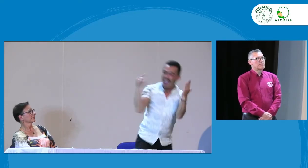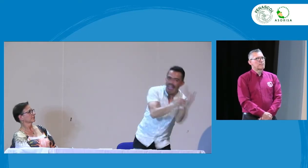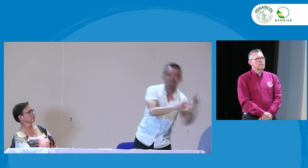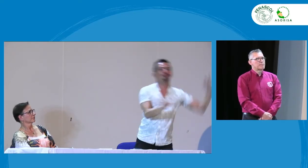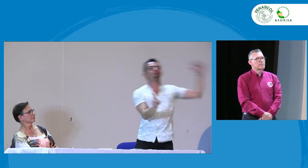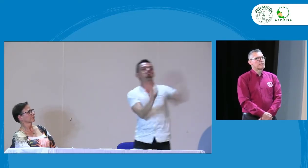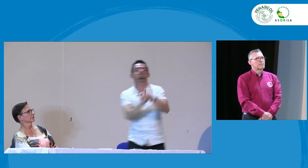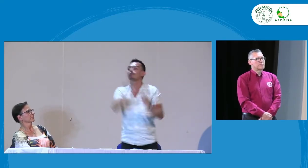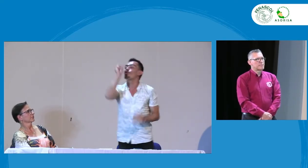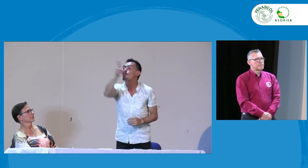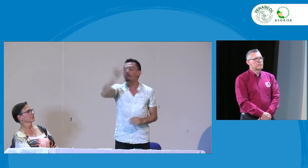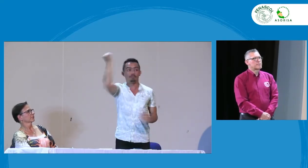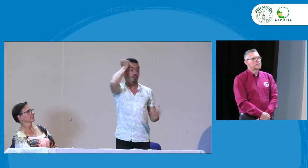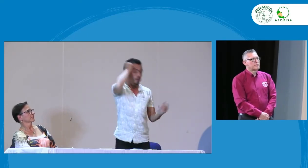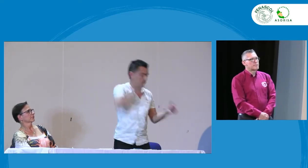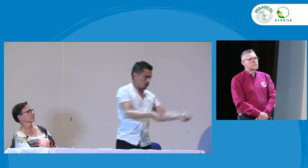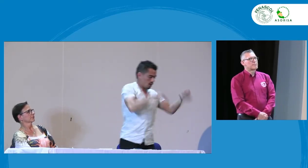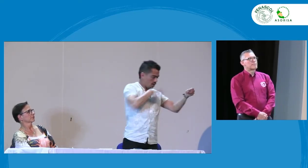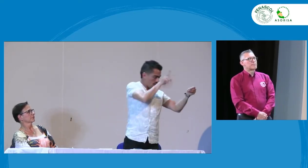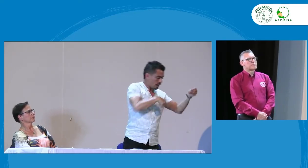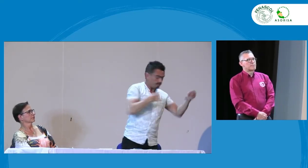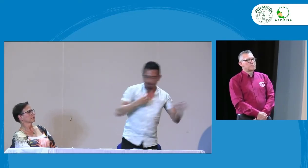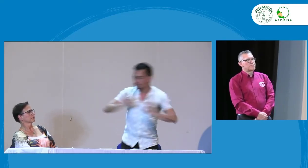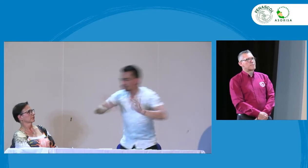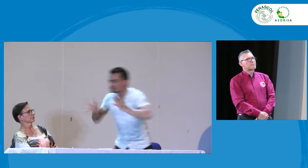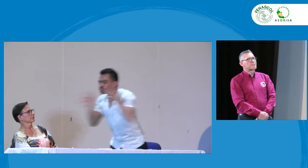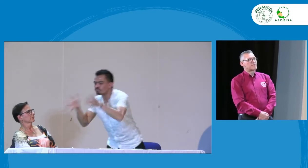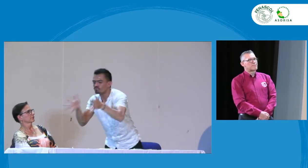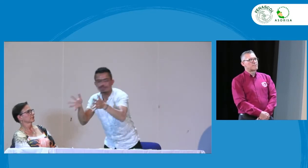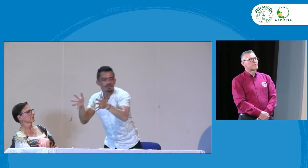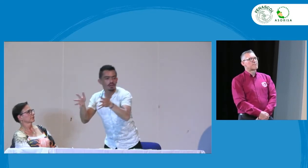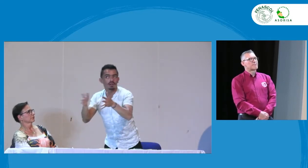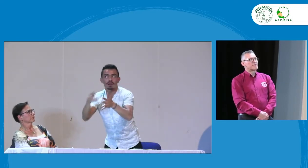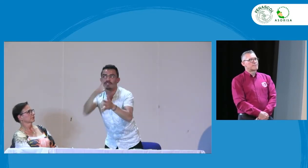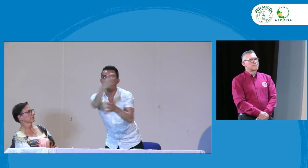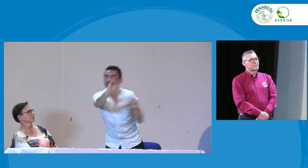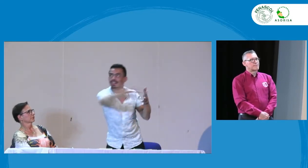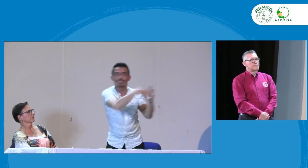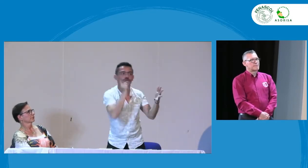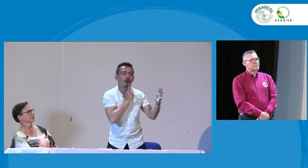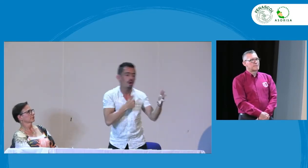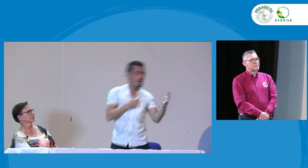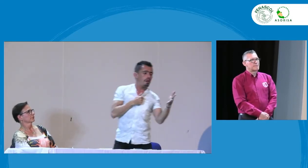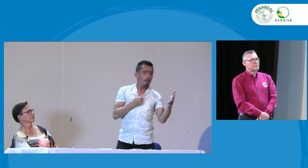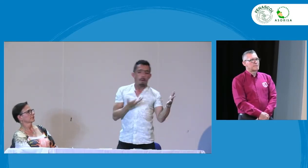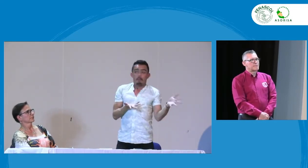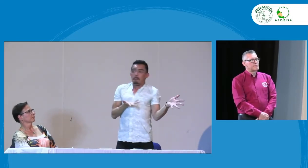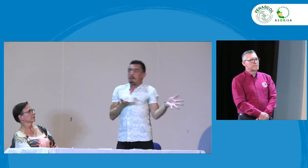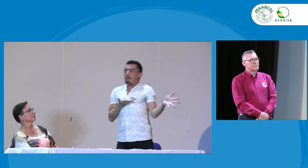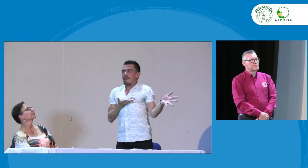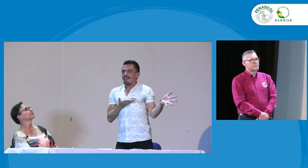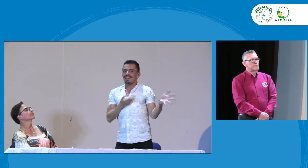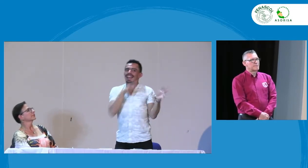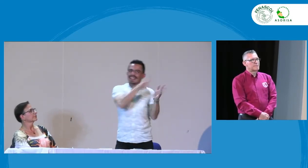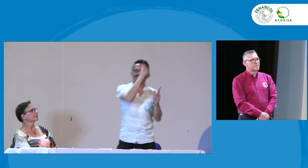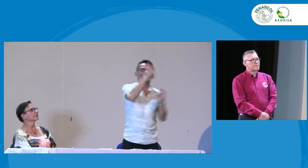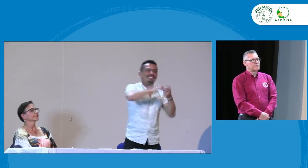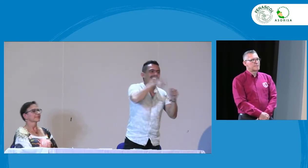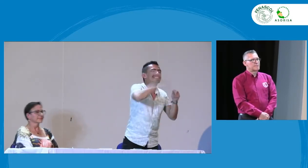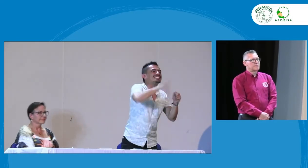los PI a nivel nacional vemos que no existe este tipo de análisis entonces por supuesto cuando vemos la